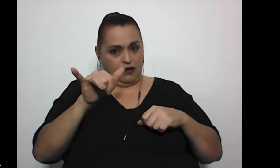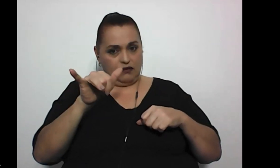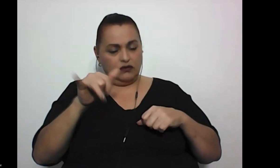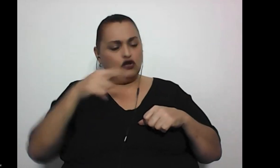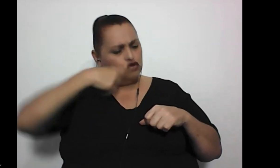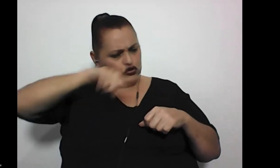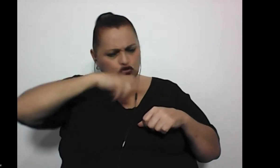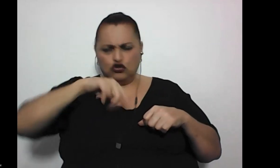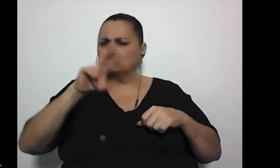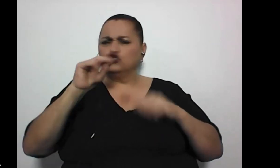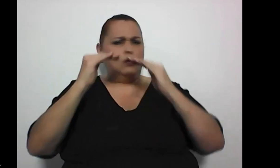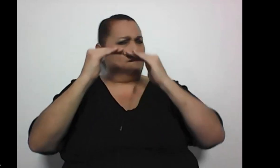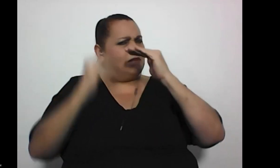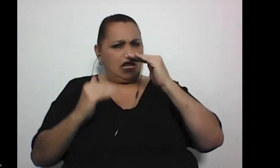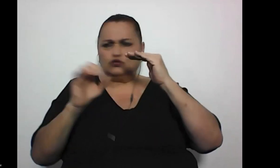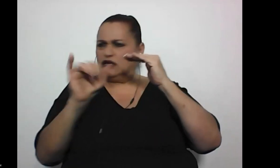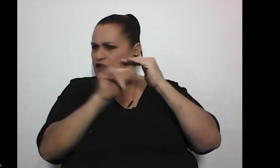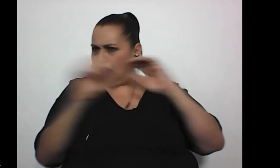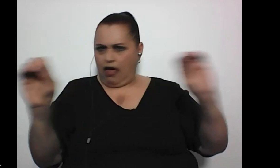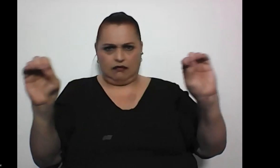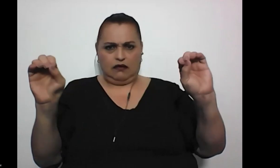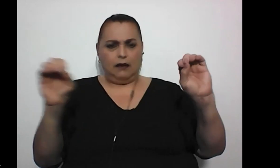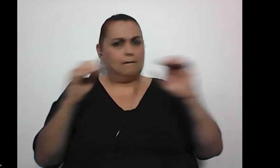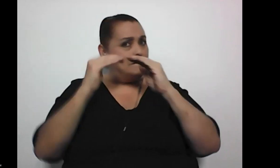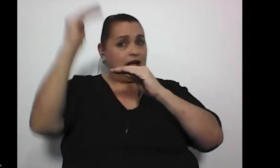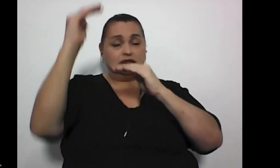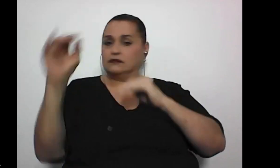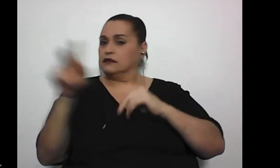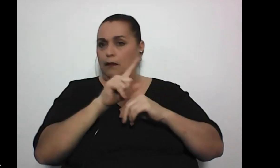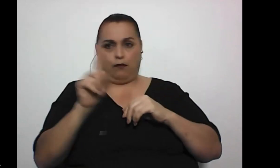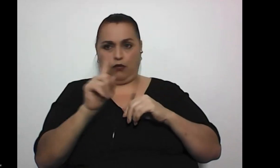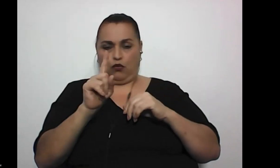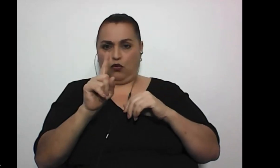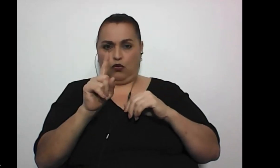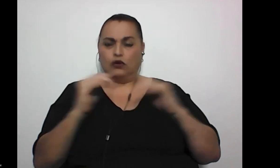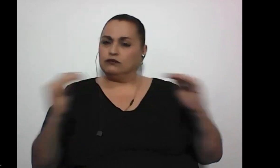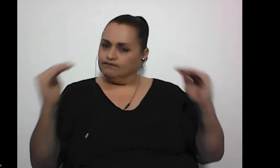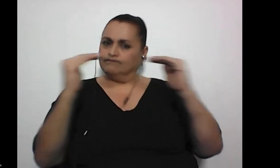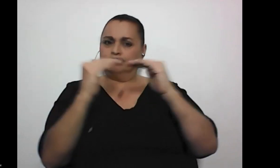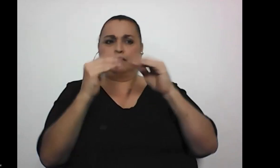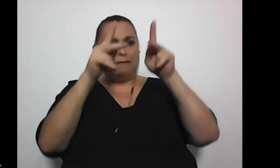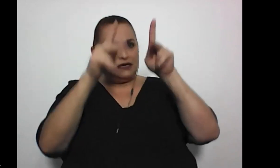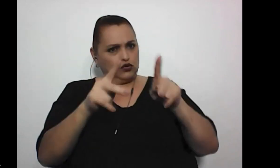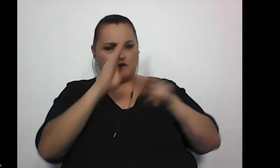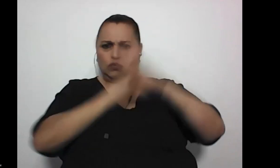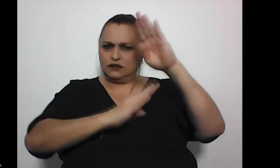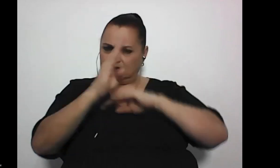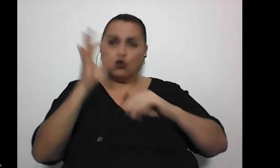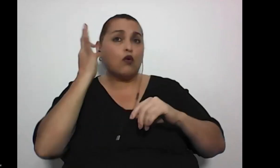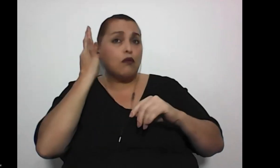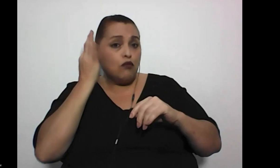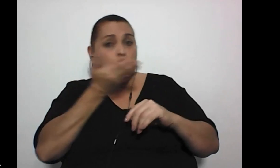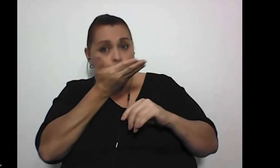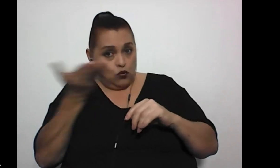que nosotras no somos menos que nadie ni más que nadie tampoco y es que no solo como personas con discapacidades como mujeres